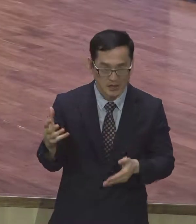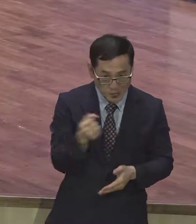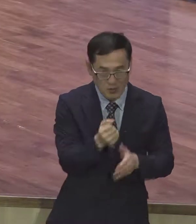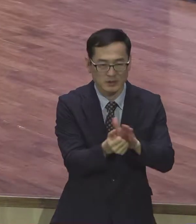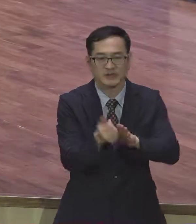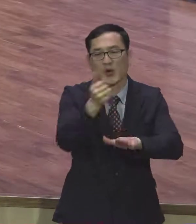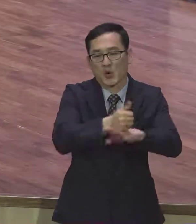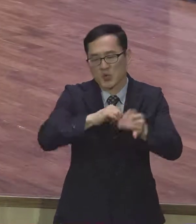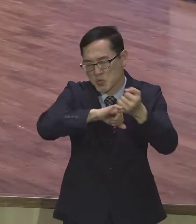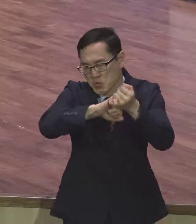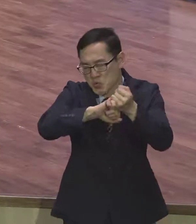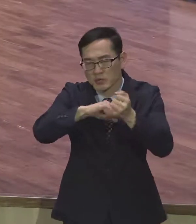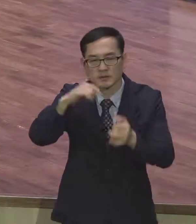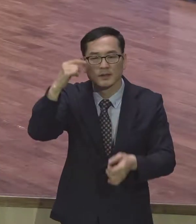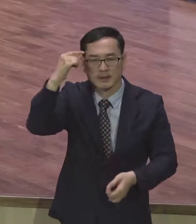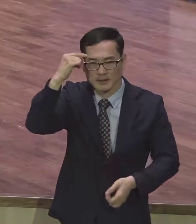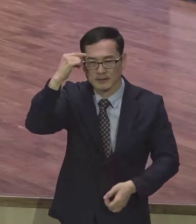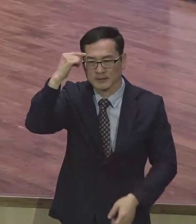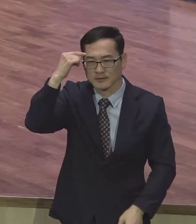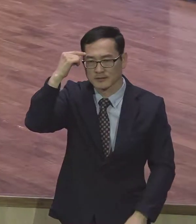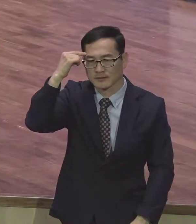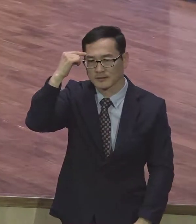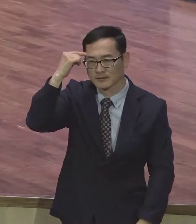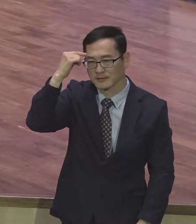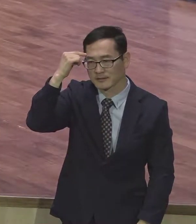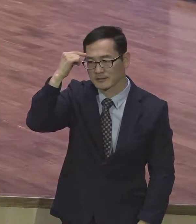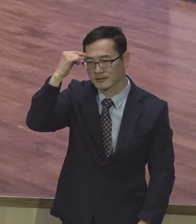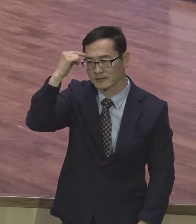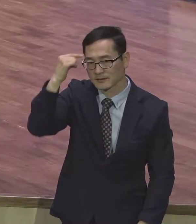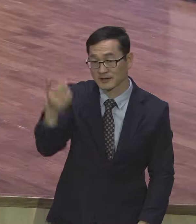여원교회 여러분 인생작품 남기시기 바랍니다